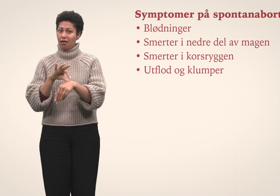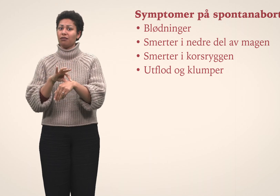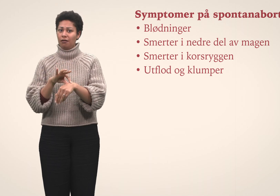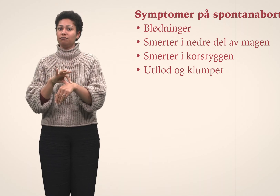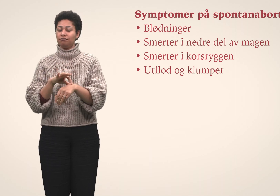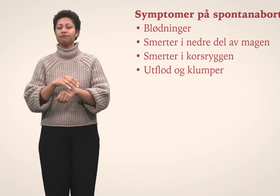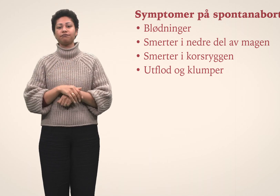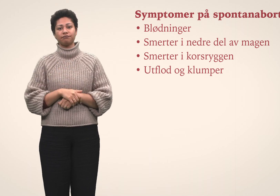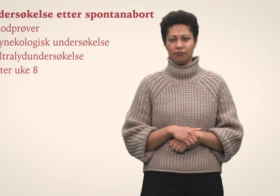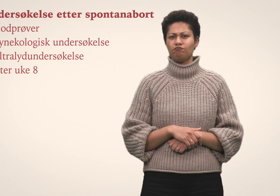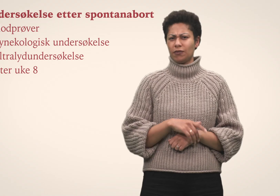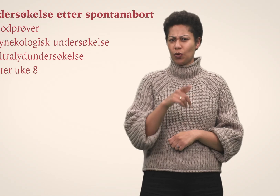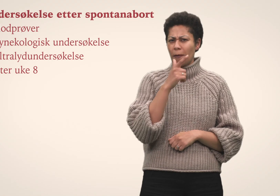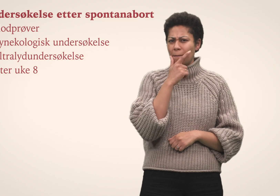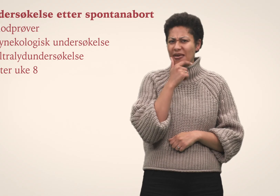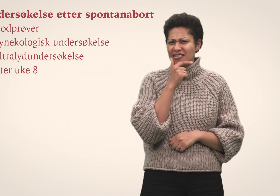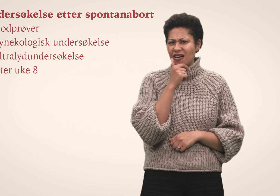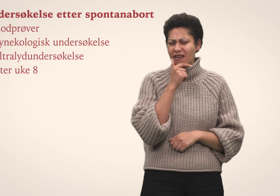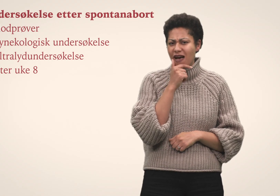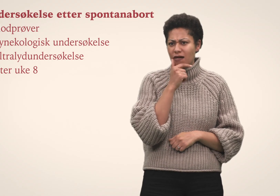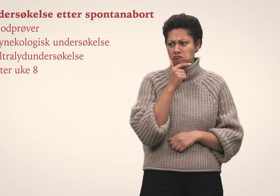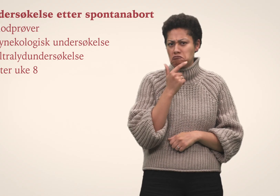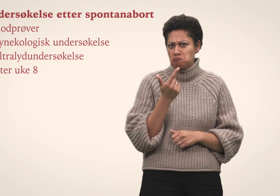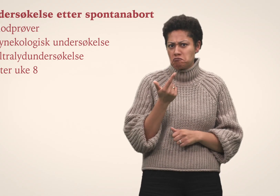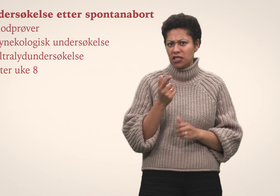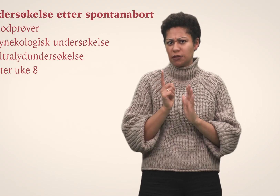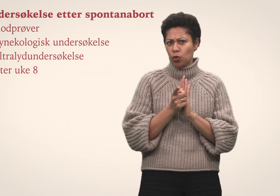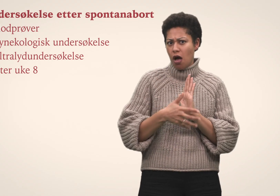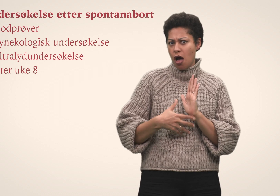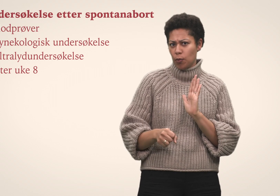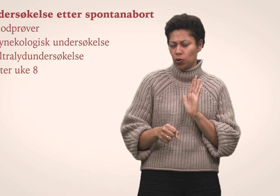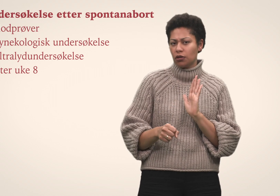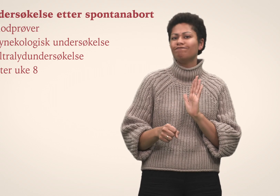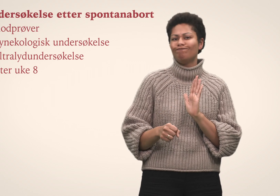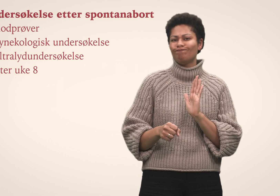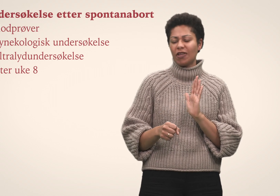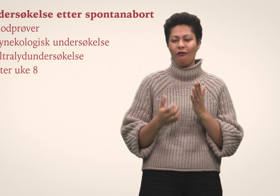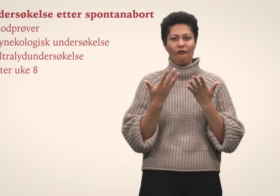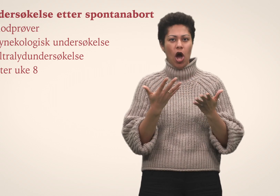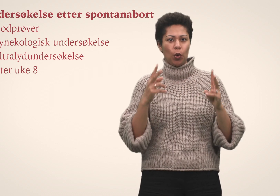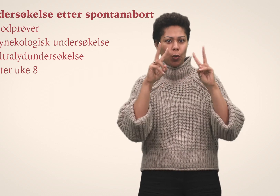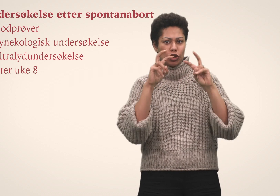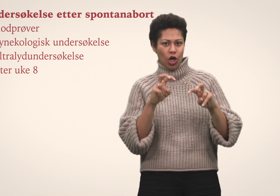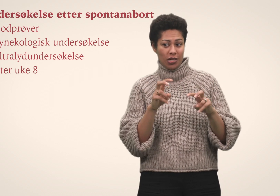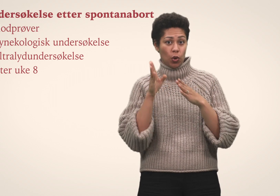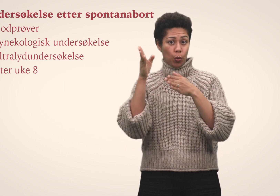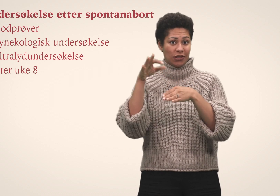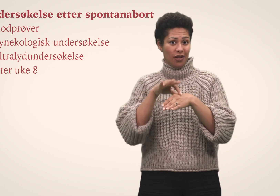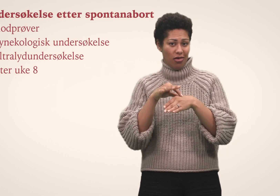du kontakte lege. Ved mistanke om spontanabort vil vanligvis undersøkelse hos lege